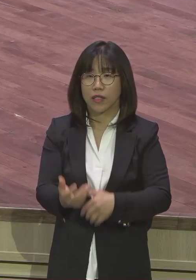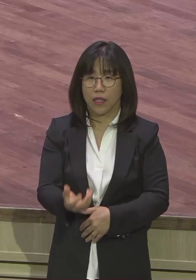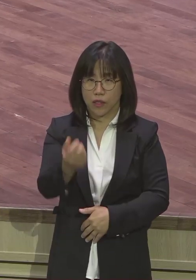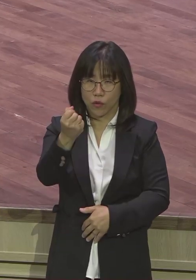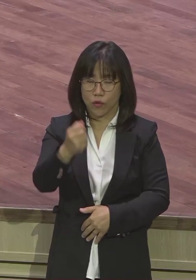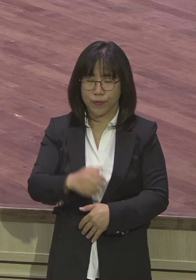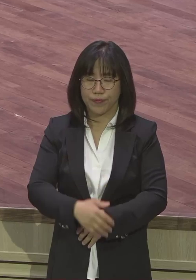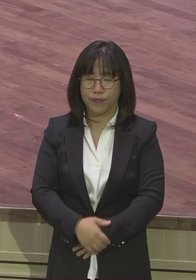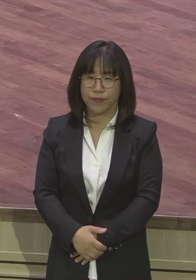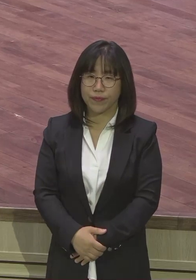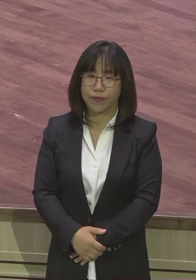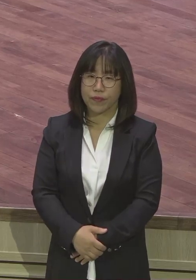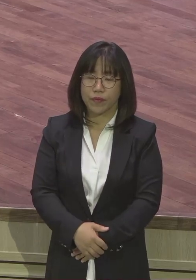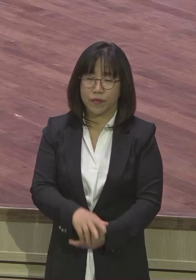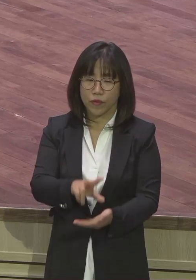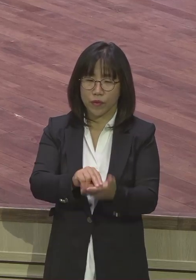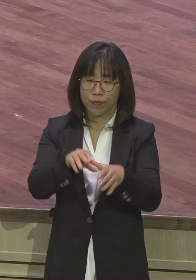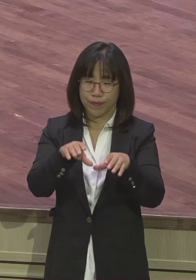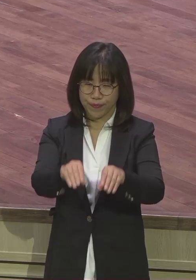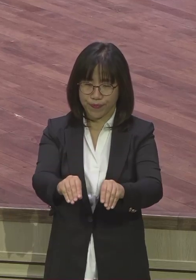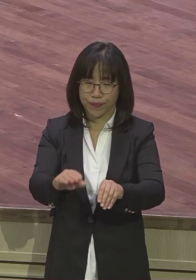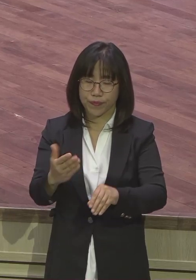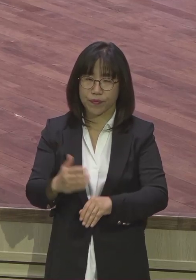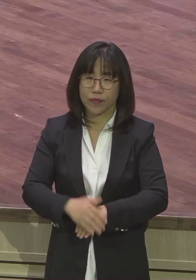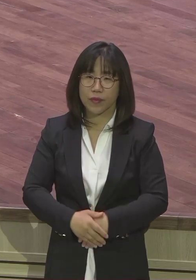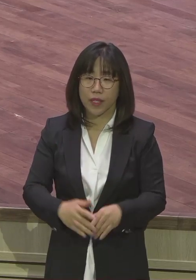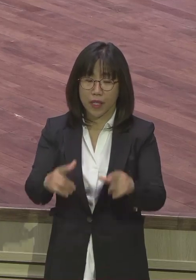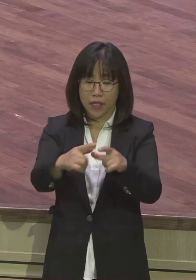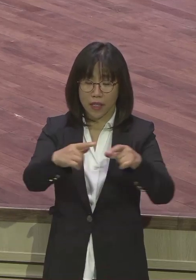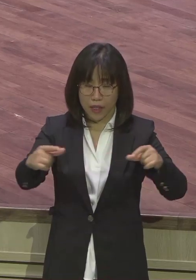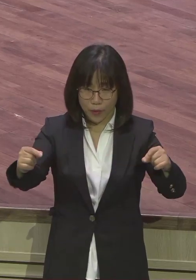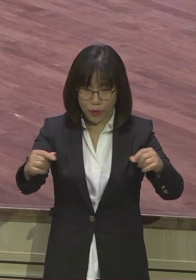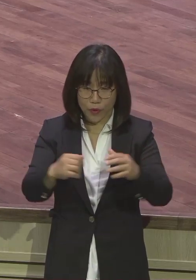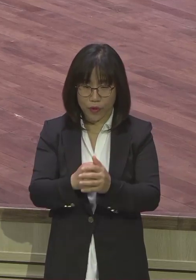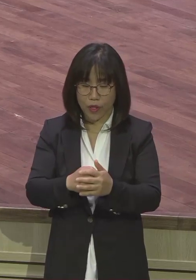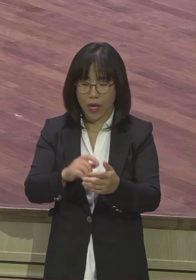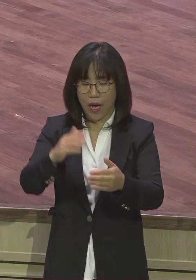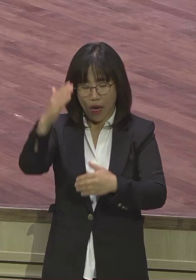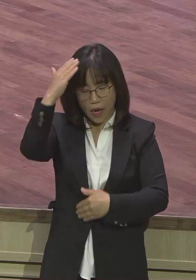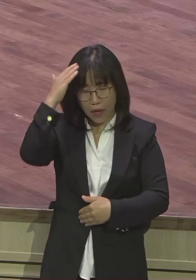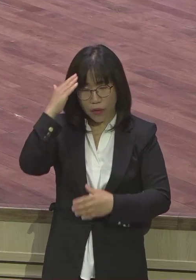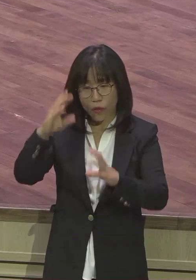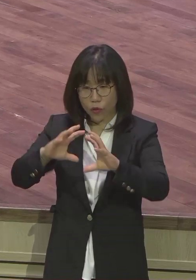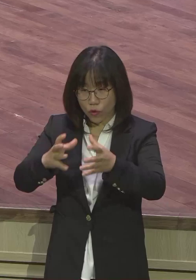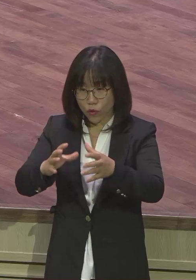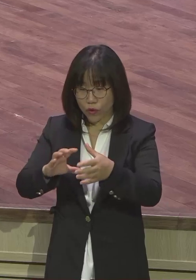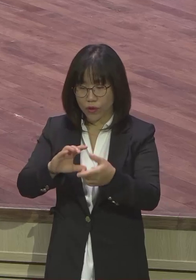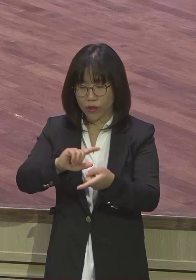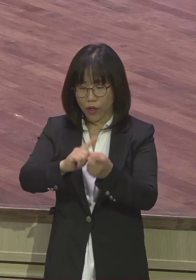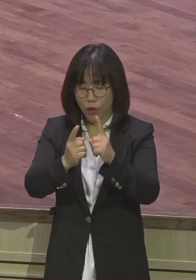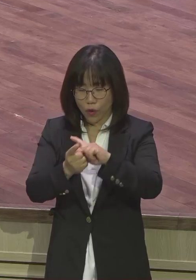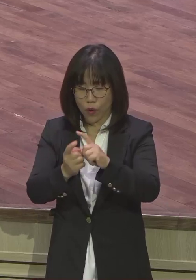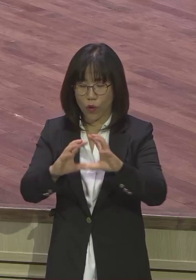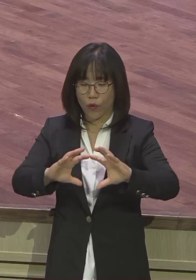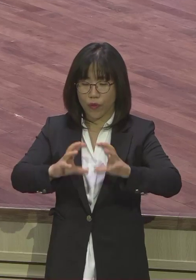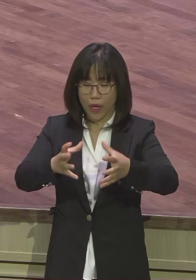취했다. 일본은 이미 국가 간에 다 그렇게 해결한 것이라고 그렇게 계속 강조를